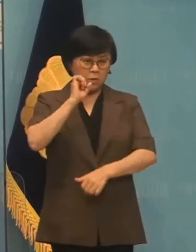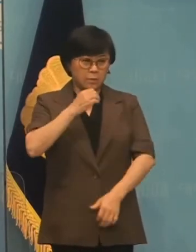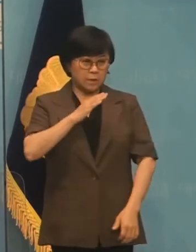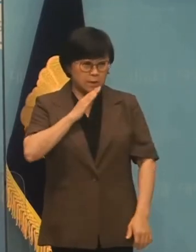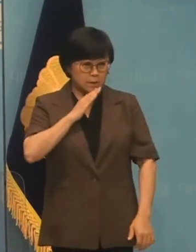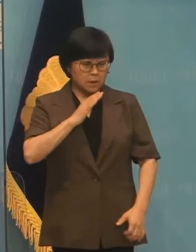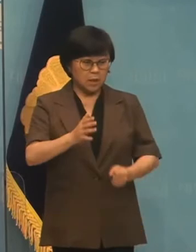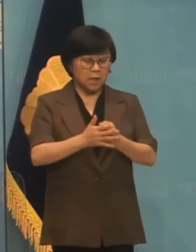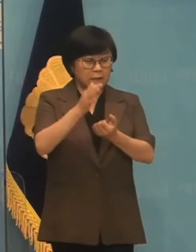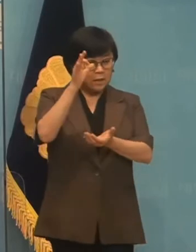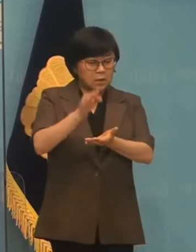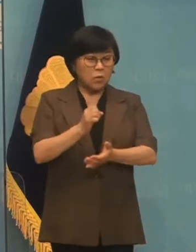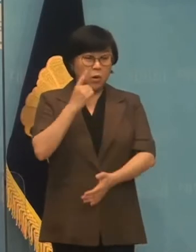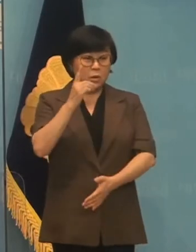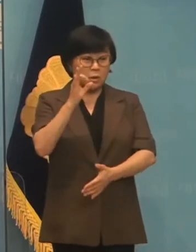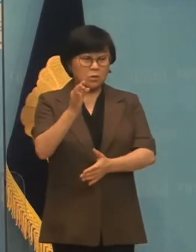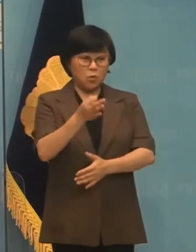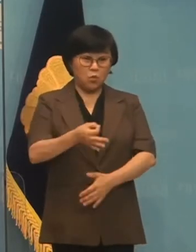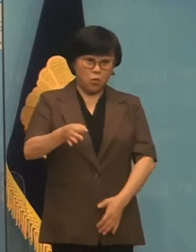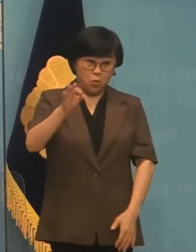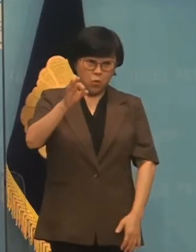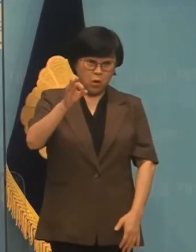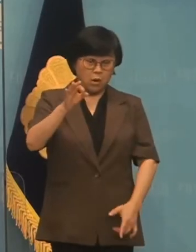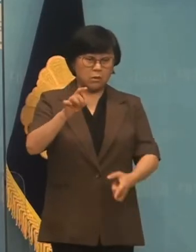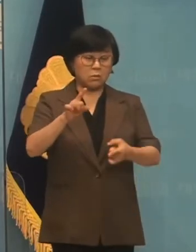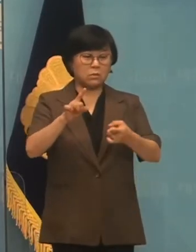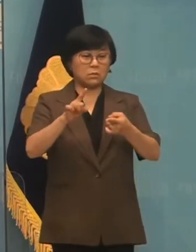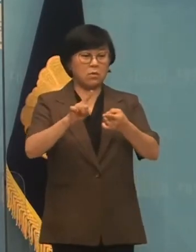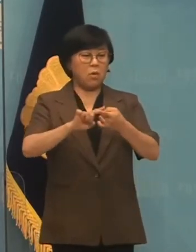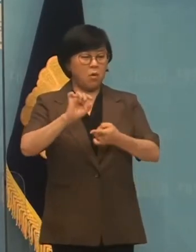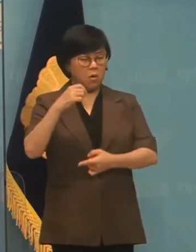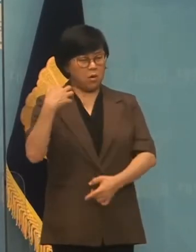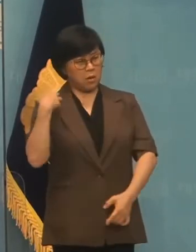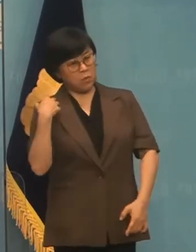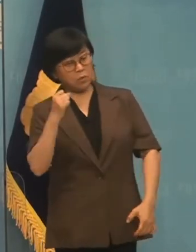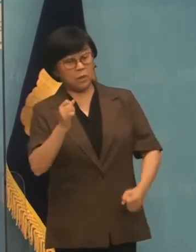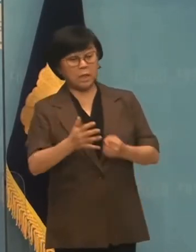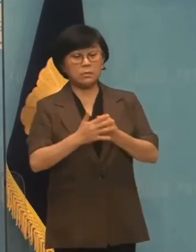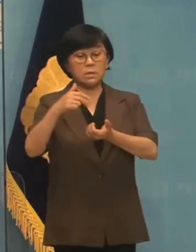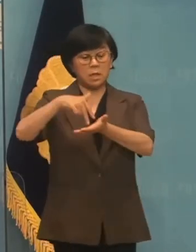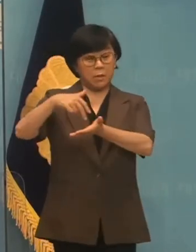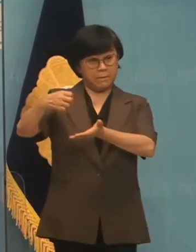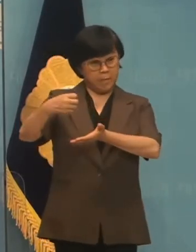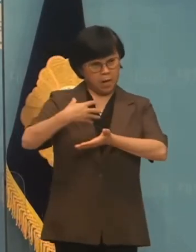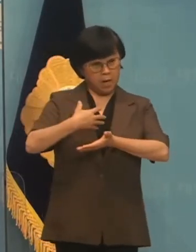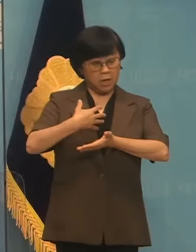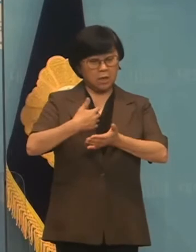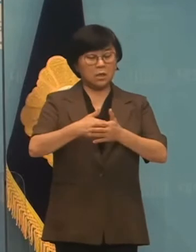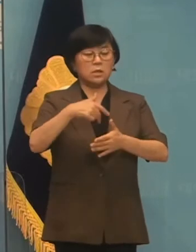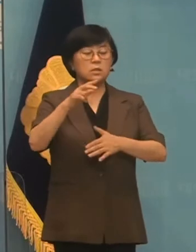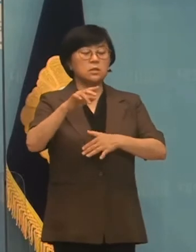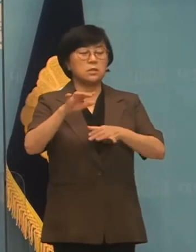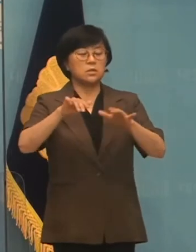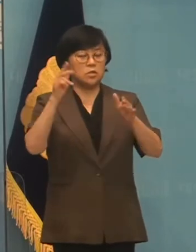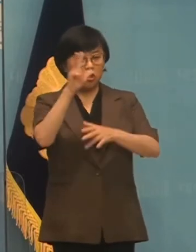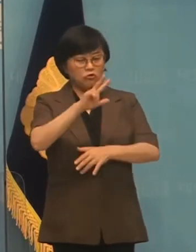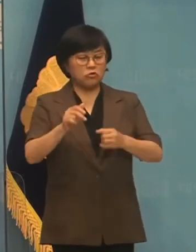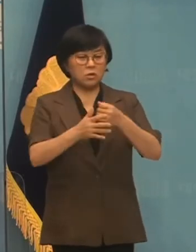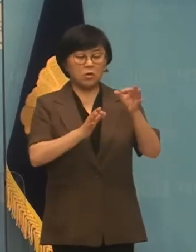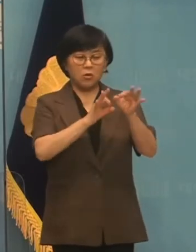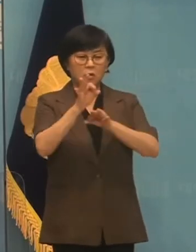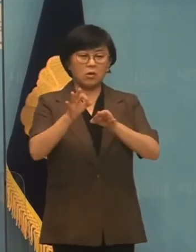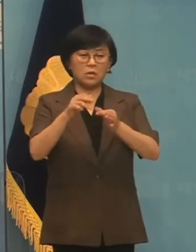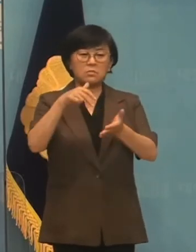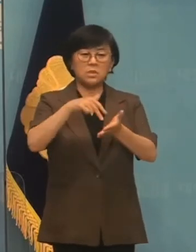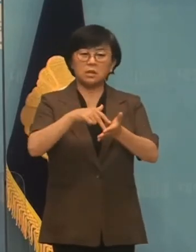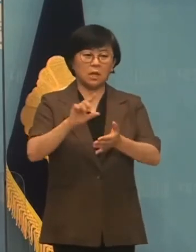최저임금까지 올린다면 감당하기 어렵다는 주장을 전경면이나 경총이 할 처지는